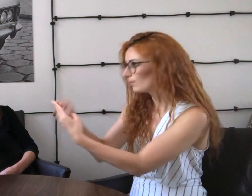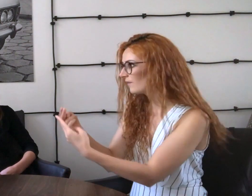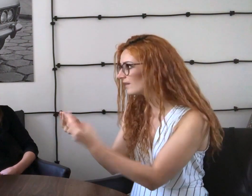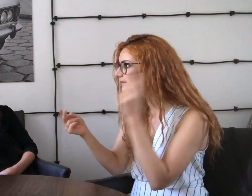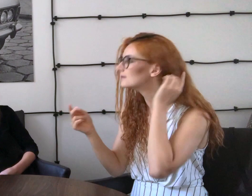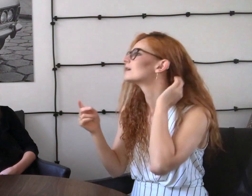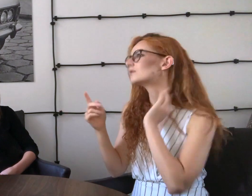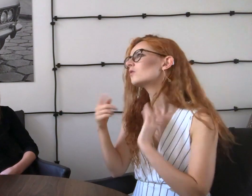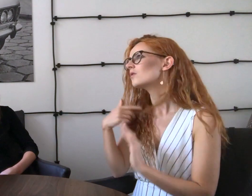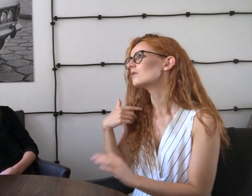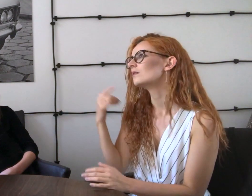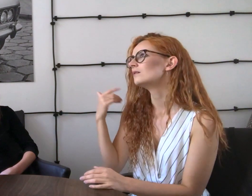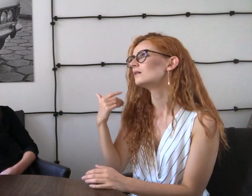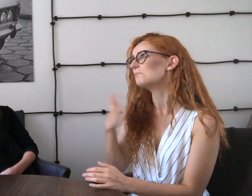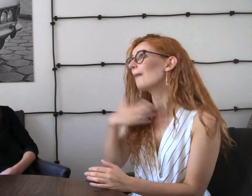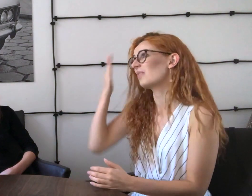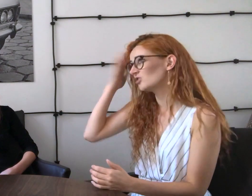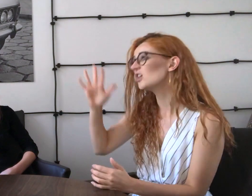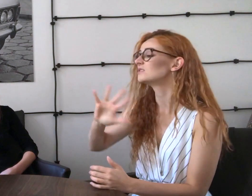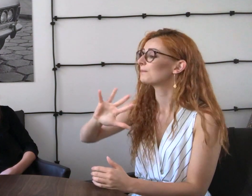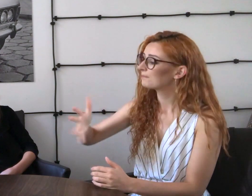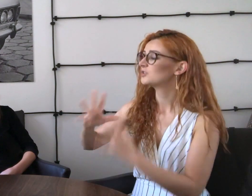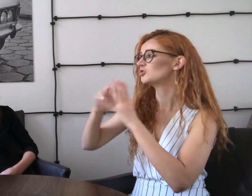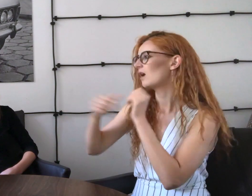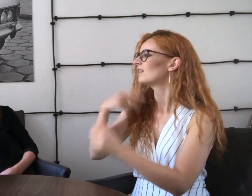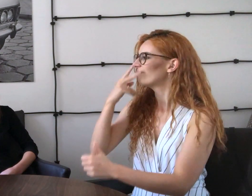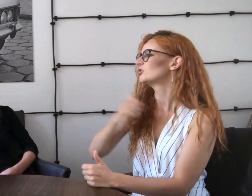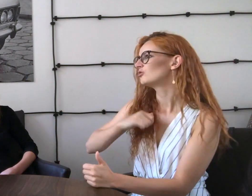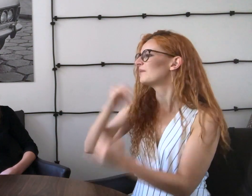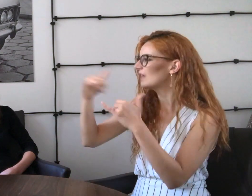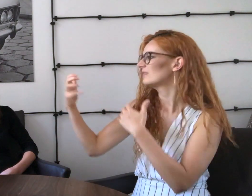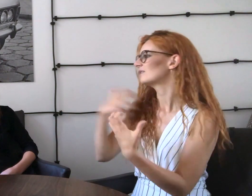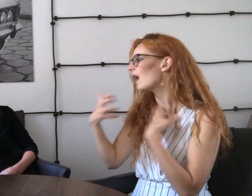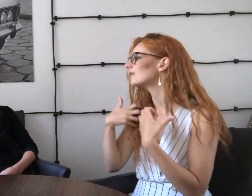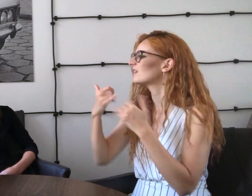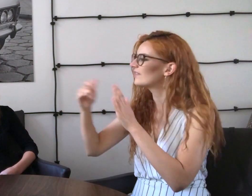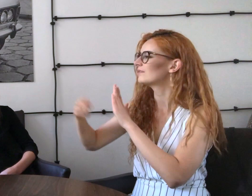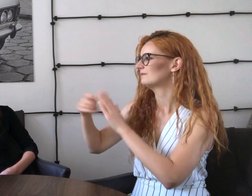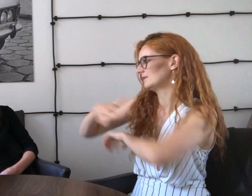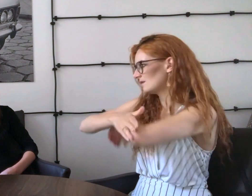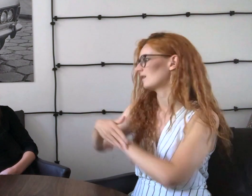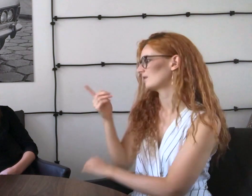Jeżeli muszę Ci odpowiedzieć na to pytanie, mam nadzieję, że za 5-10 lat będę widziała siebie w innych